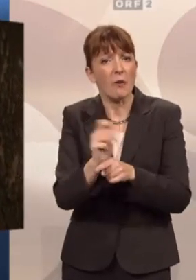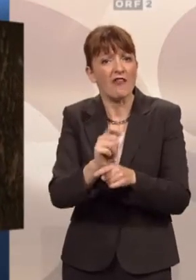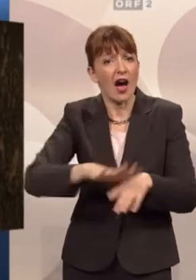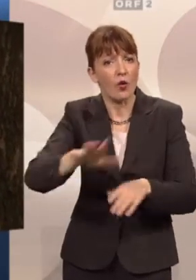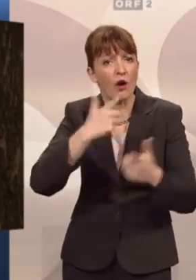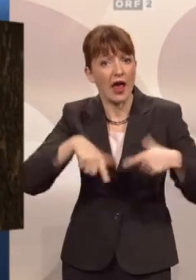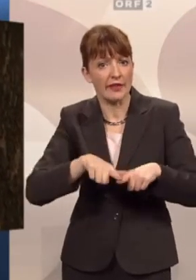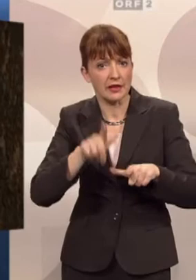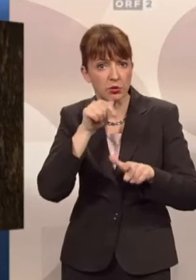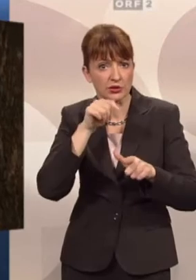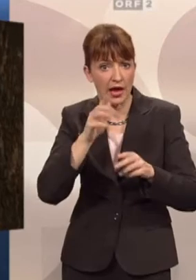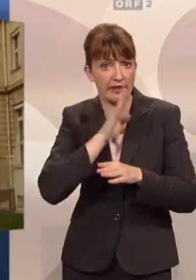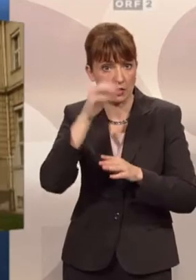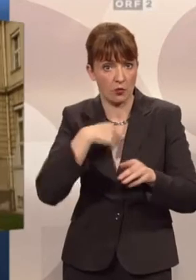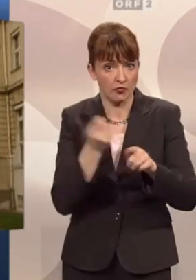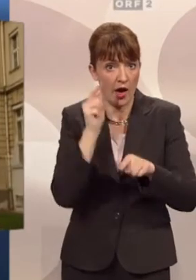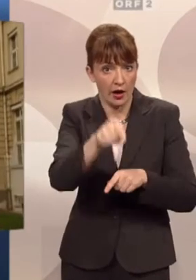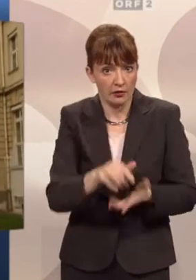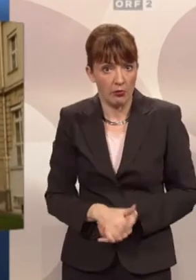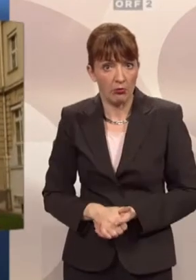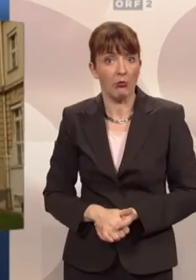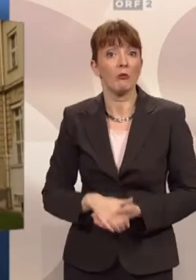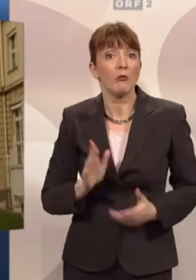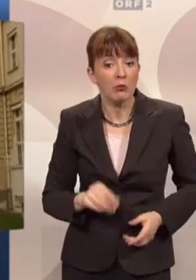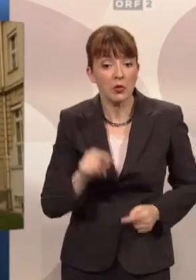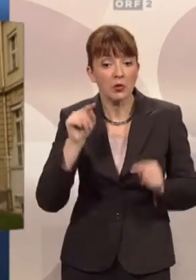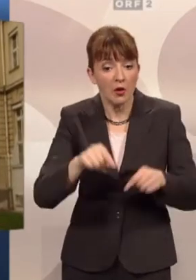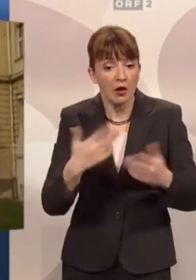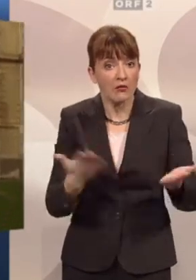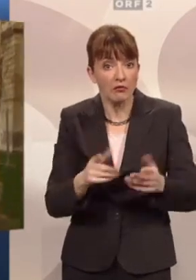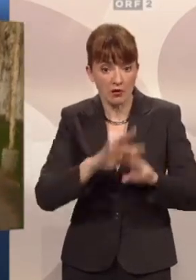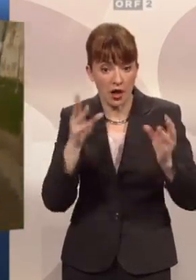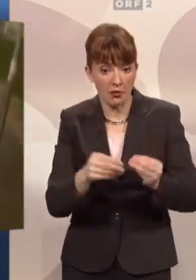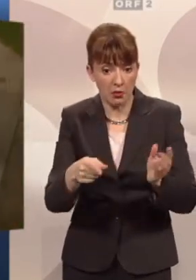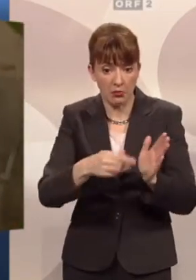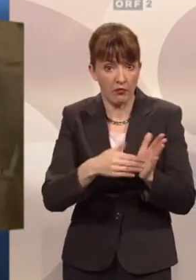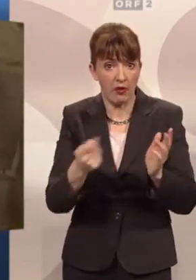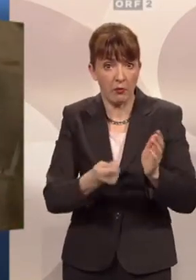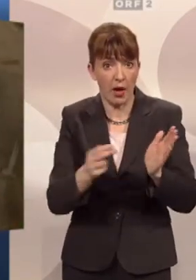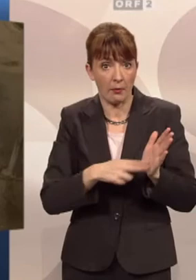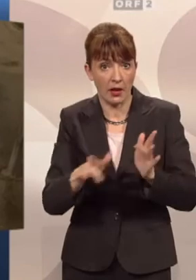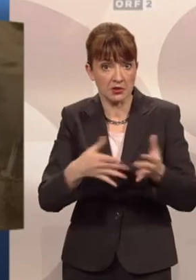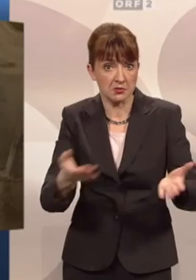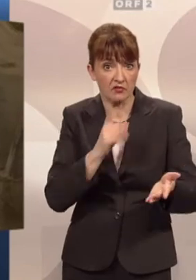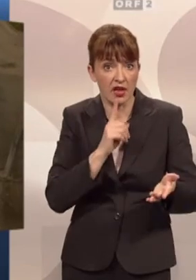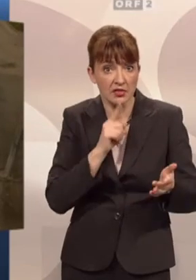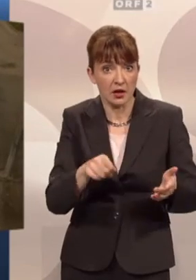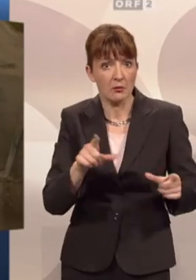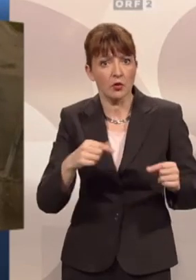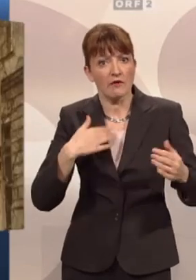Landespolizeidirektion. Wo es natürlich keinen der wenigen allgemein benutzbaren Behindertenparkplätze gibt. Wieder ein langer Weg für